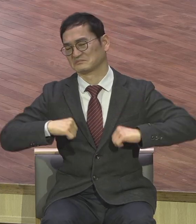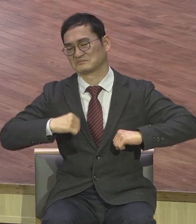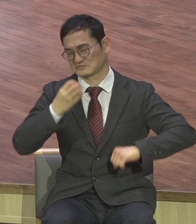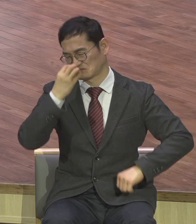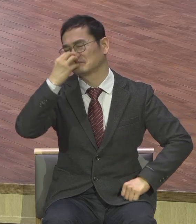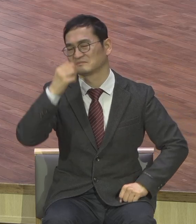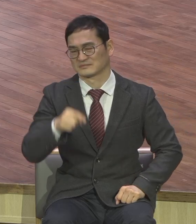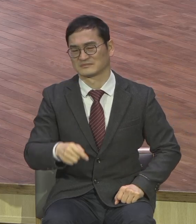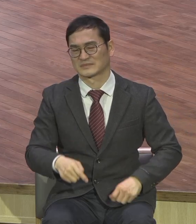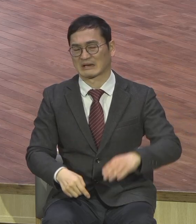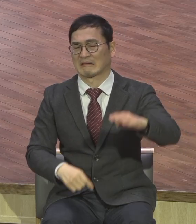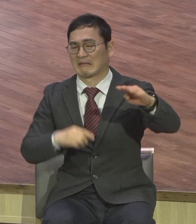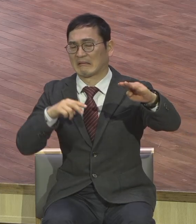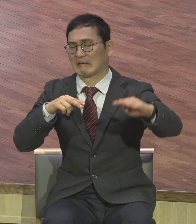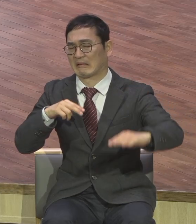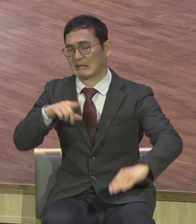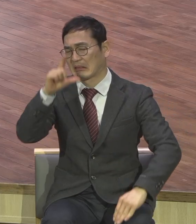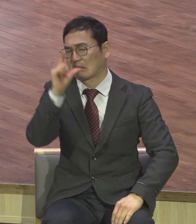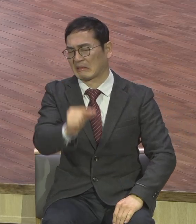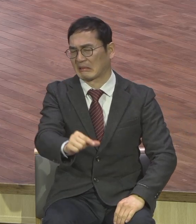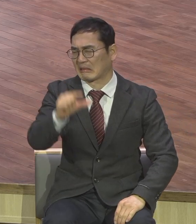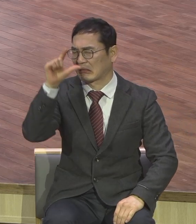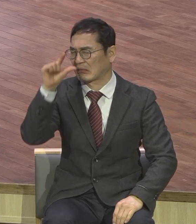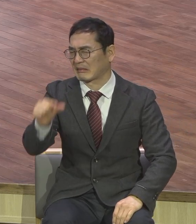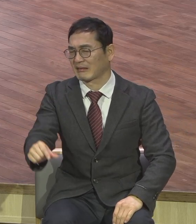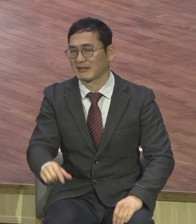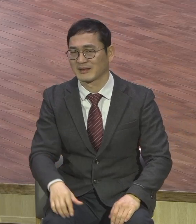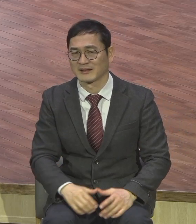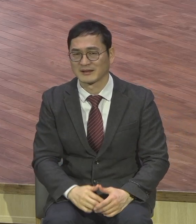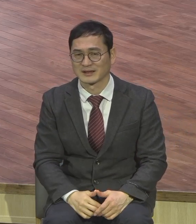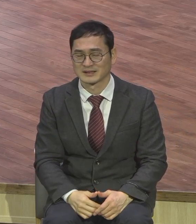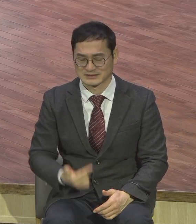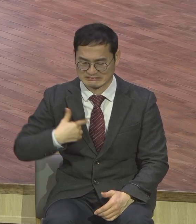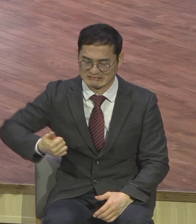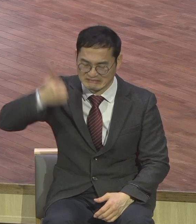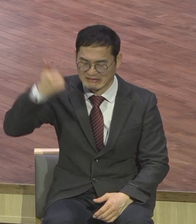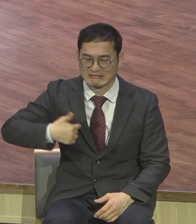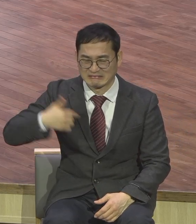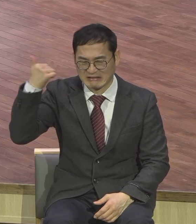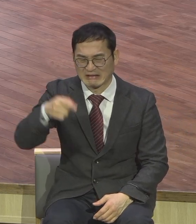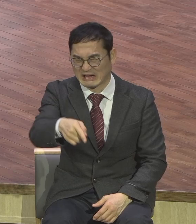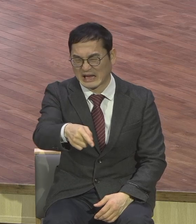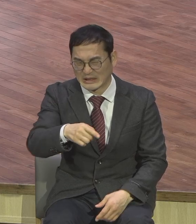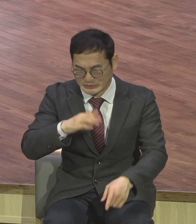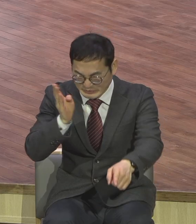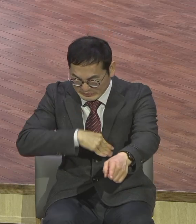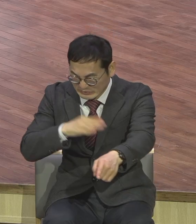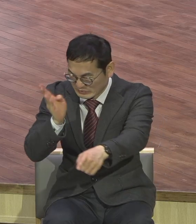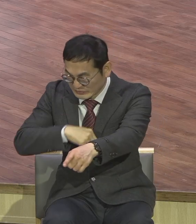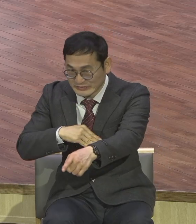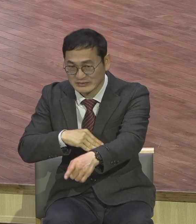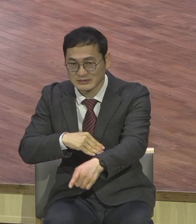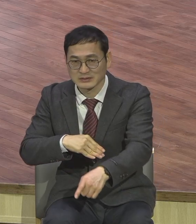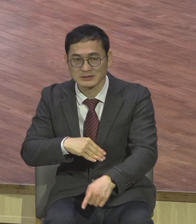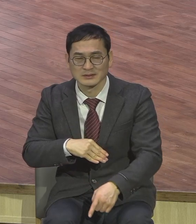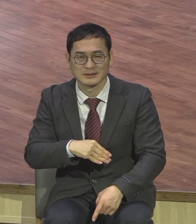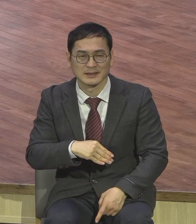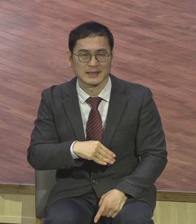그 사람은 완전히 보금 안에 있는 사람이 아니에요 그걸 본인이 스스로 합리화하면 되지 않습니다 못 고쳐집니다 평생